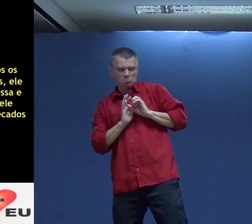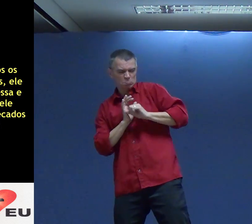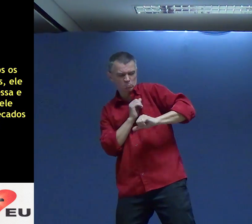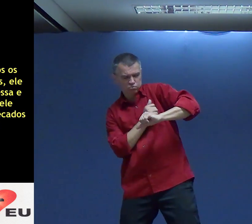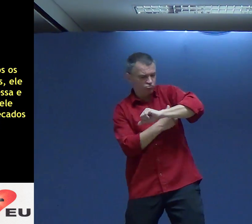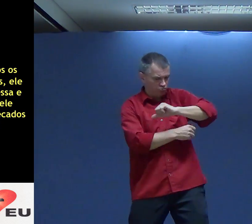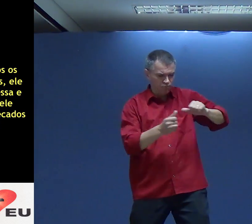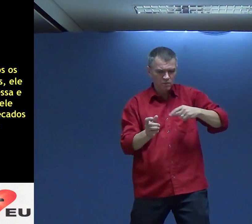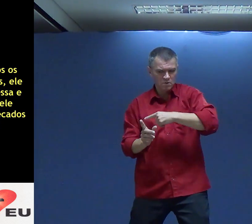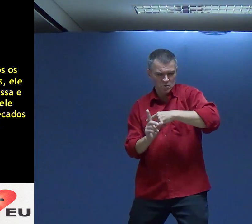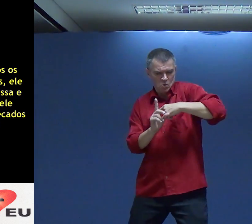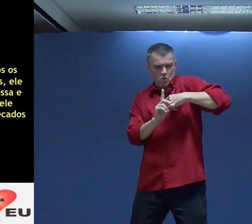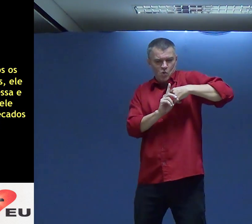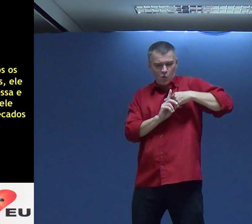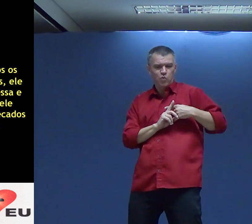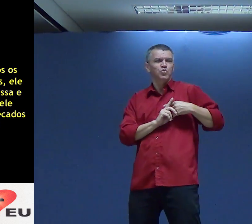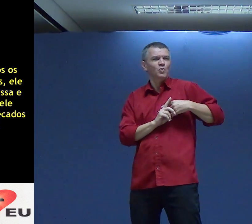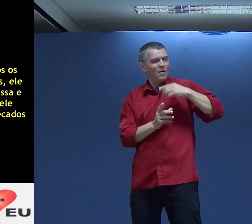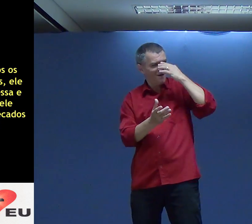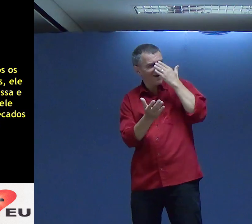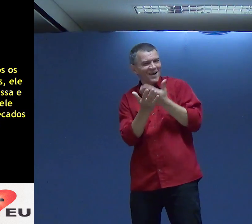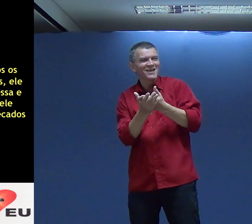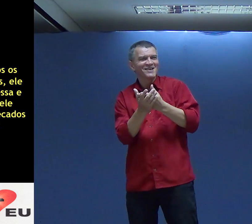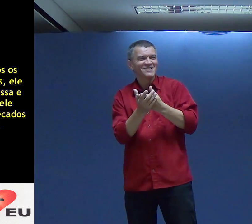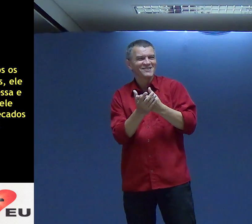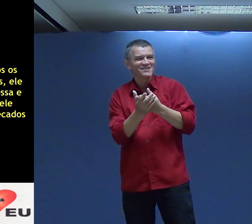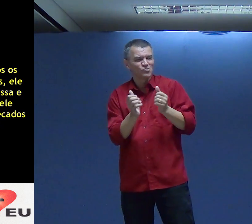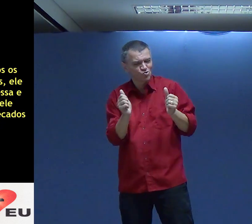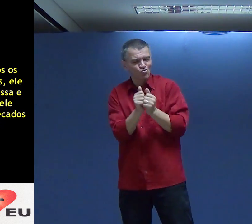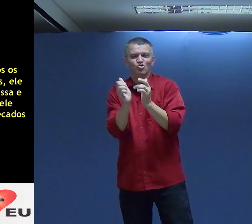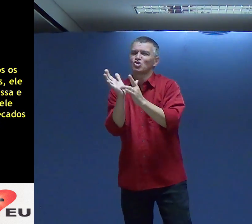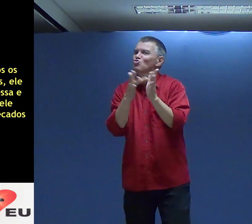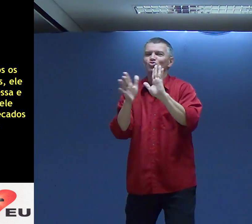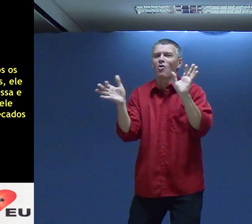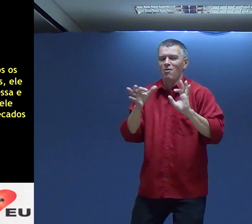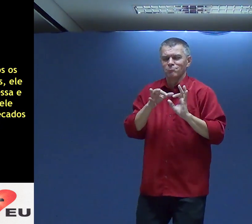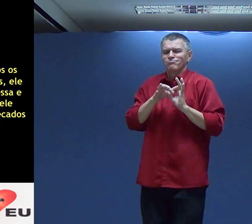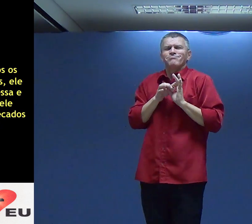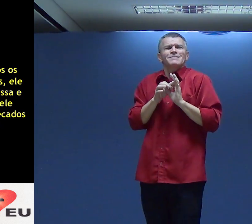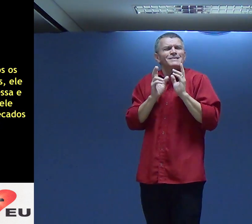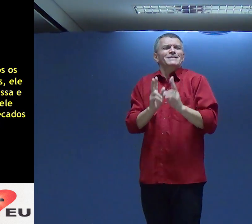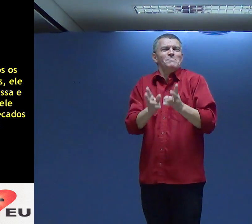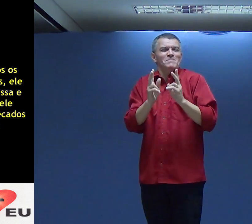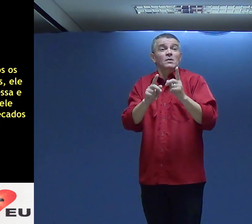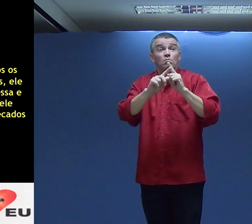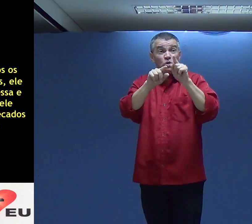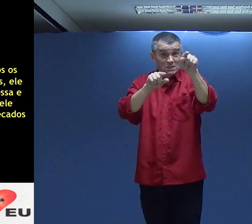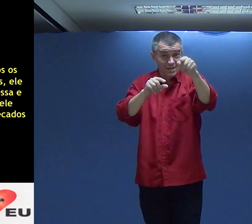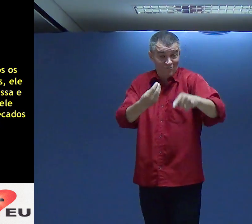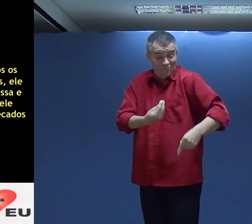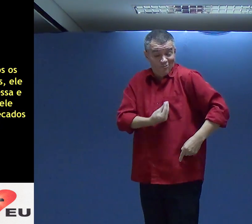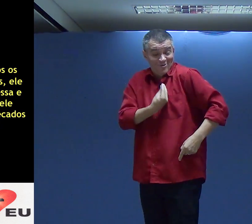Esqueça Do Sua Eu Gente Tome A cruz De Jesus Esteja Com Jesus Isso É Mais Importante